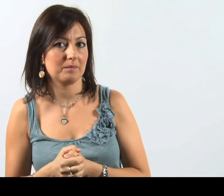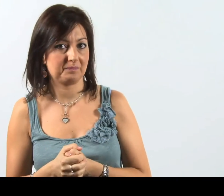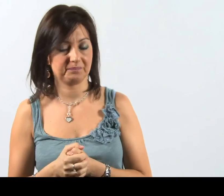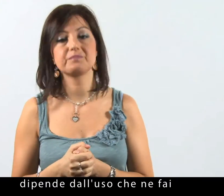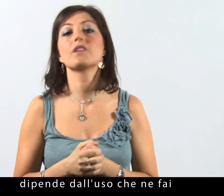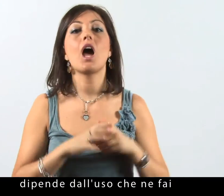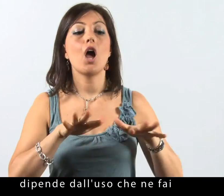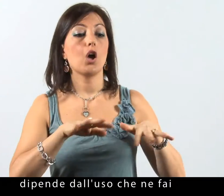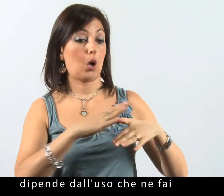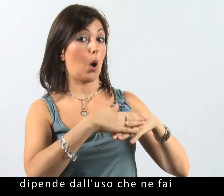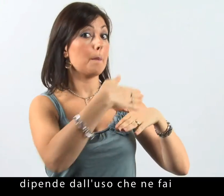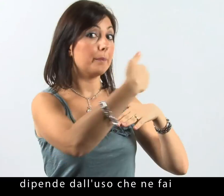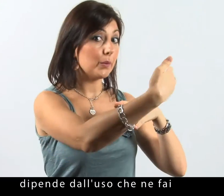Dipende dall'uso che ne fai.